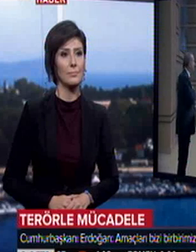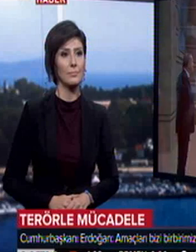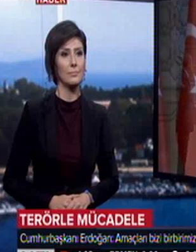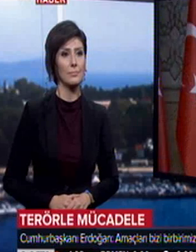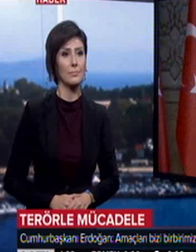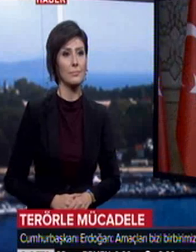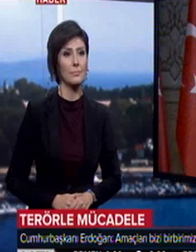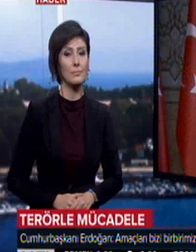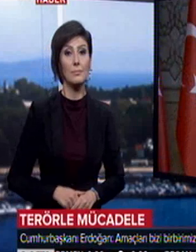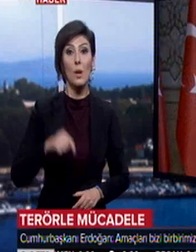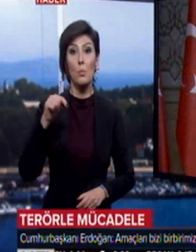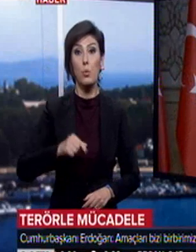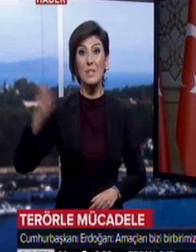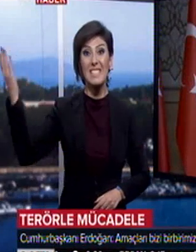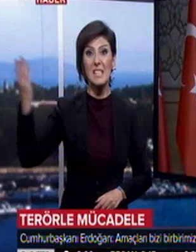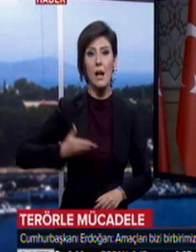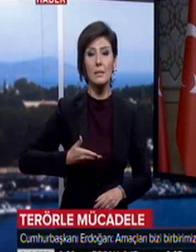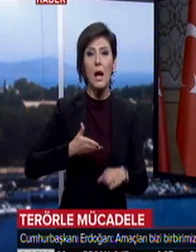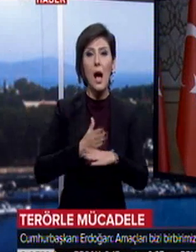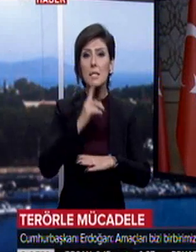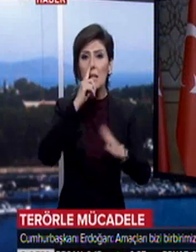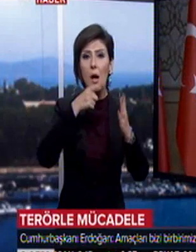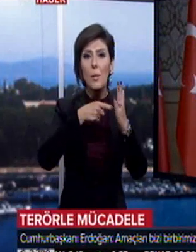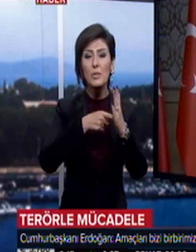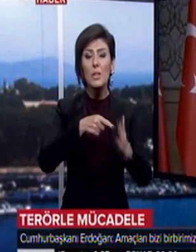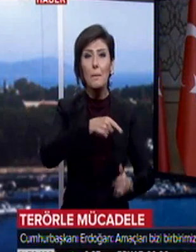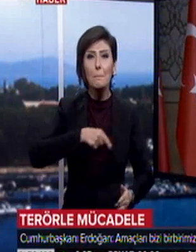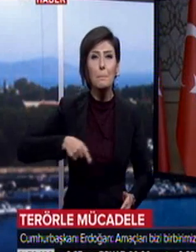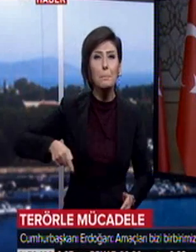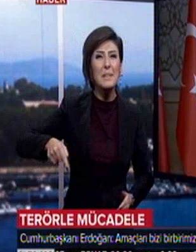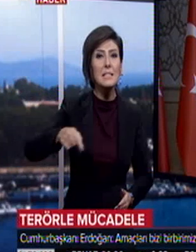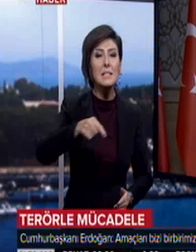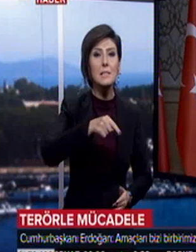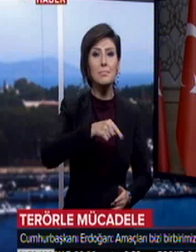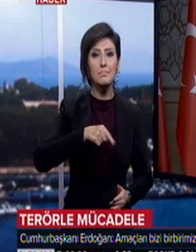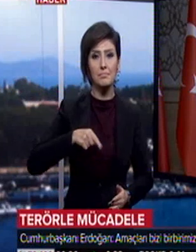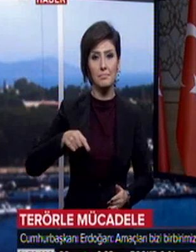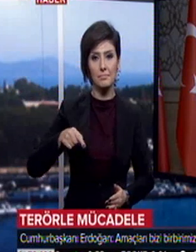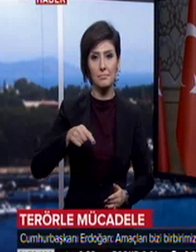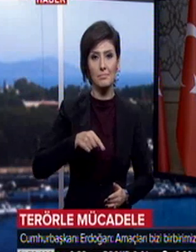Bu saldırıların asıl amacı bizim müvazenemizi bozmaktır.